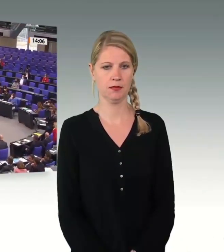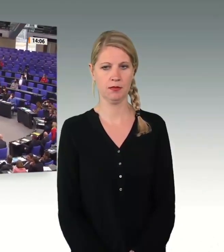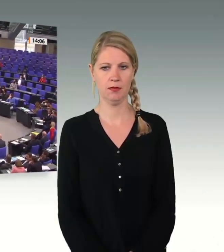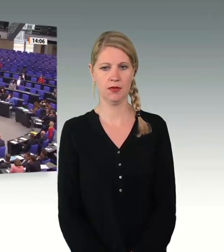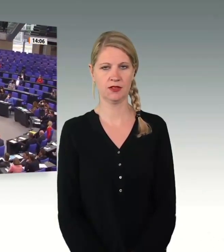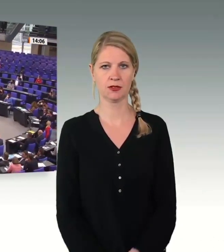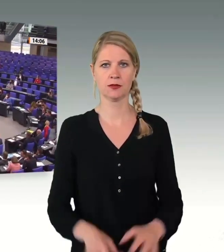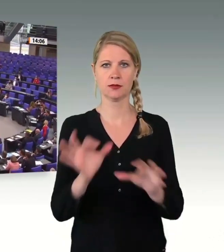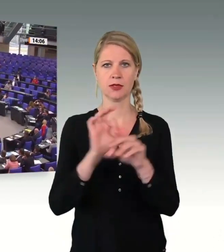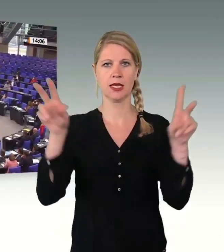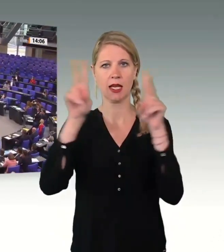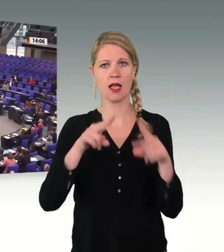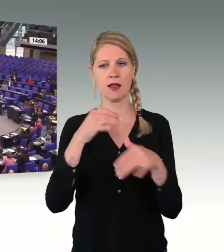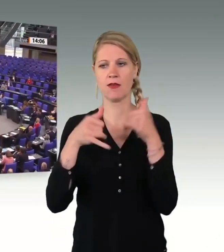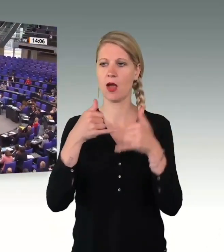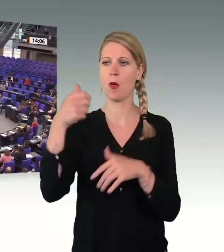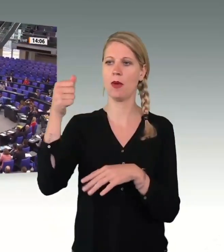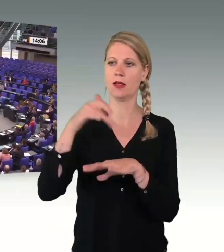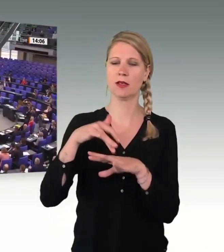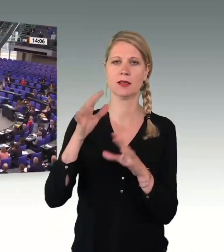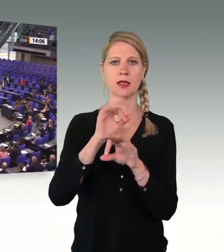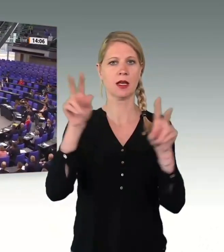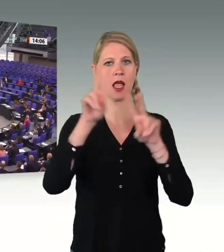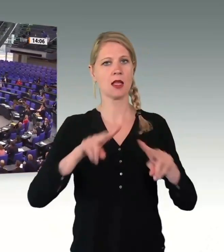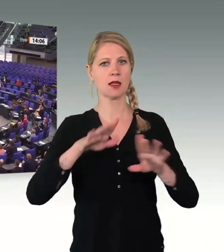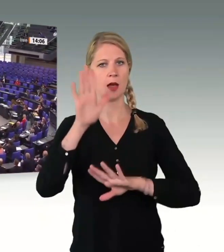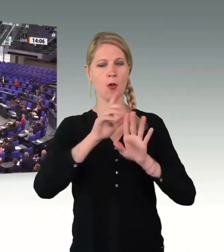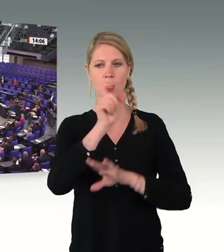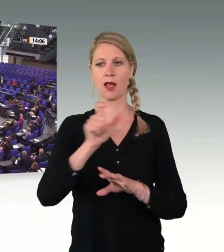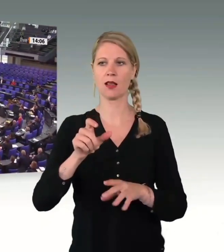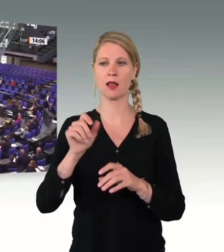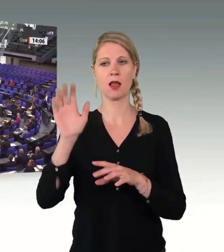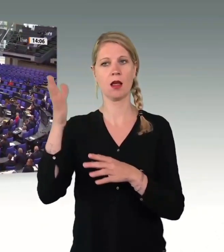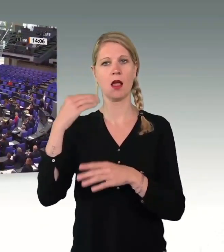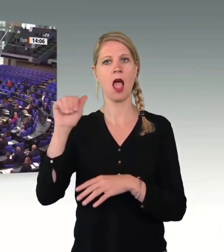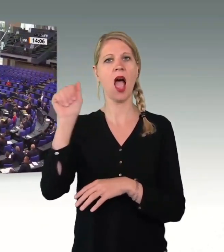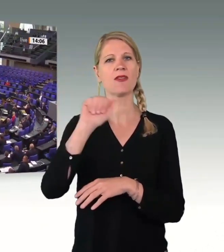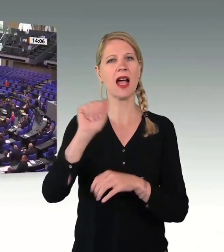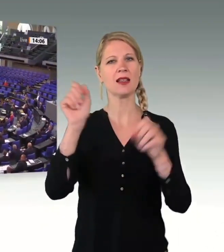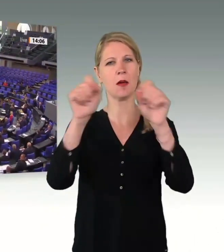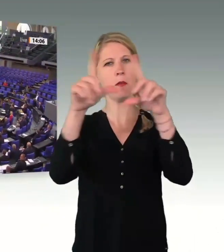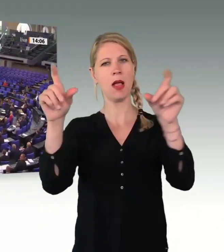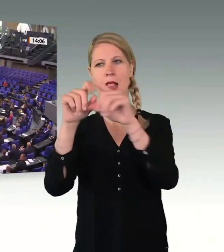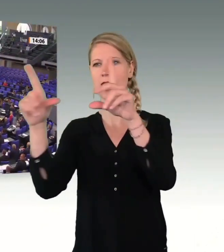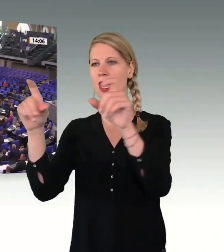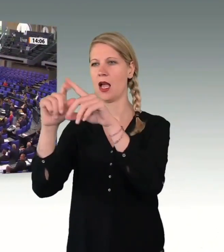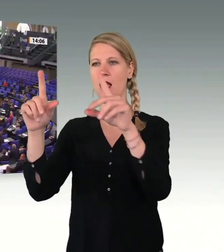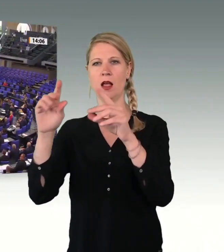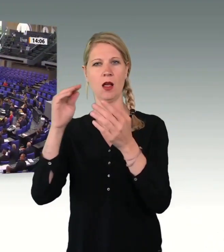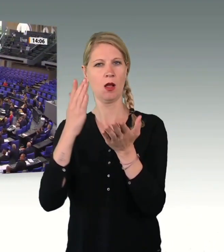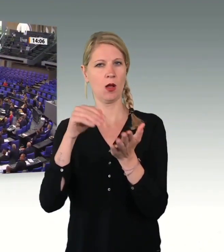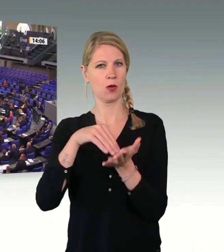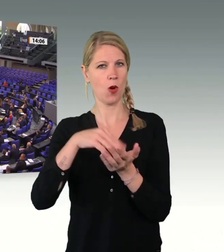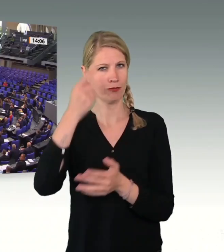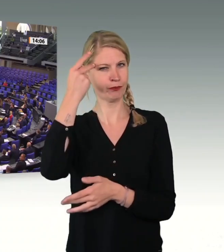Sehr geehrte Frau Präsidentin! Sehr geehrte Demokratin! Die Bilder aus Afghanistan haben wir hoffentlich noch alle vor Augen. Checkpoints in den Straßen von